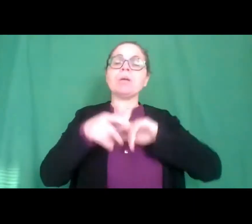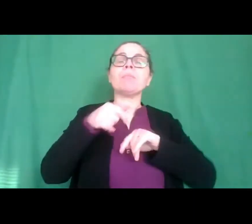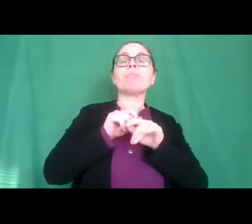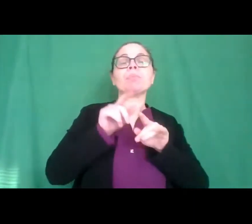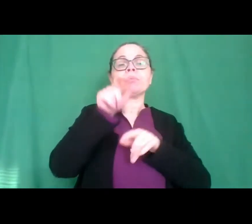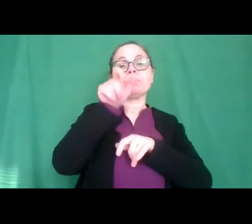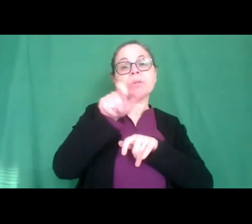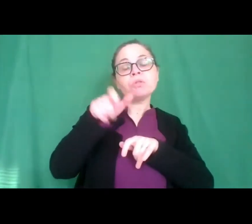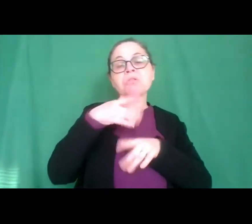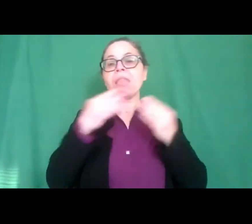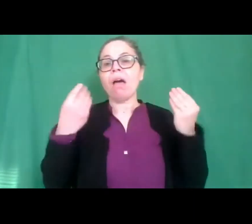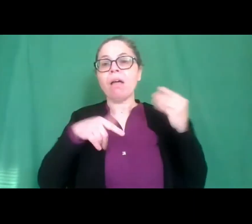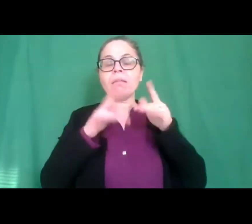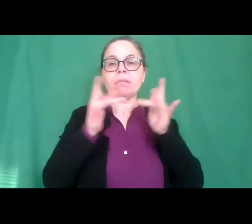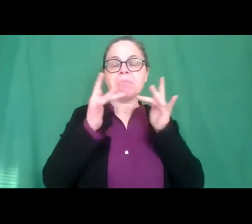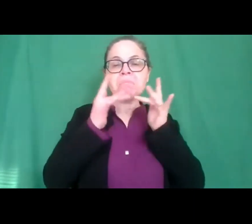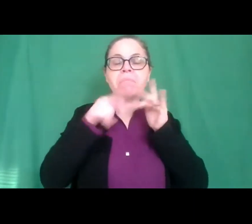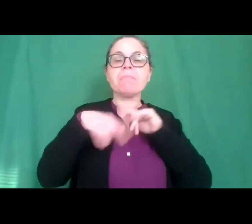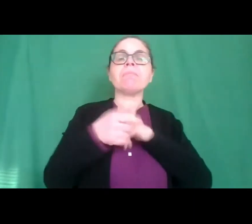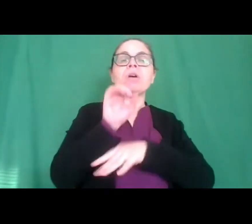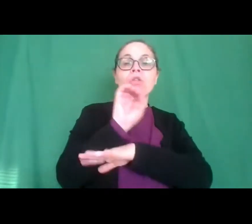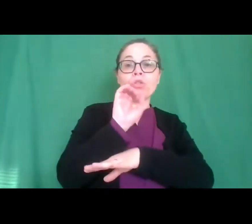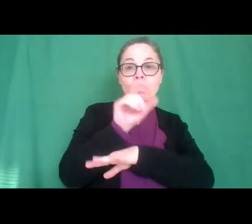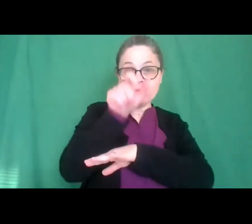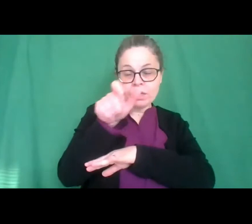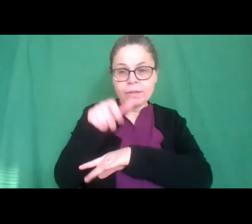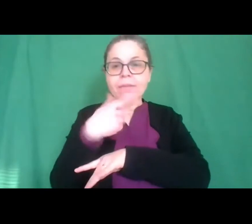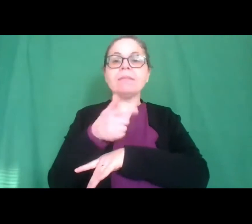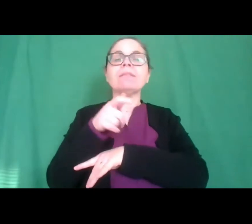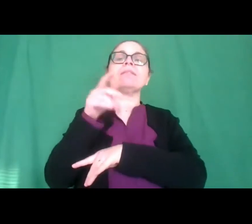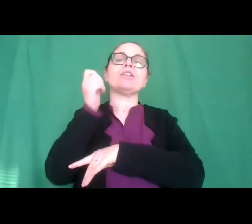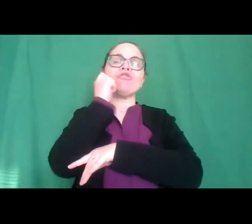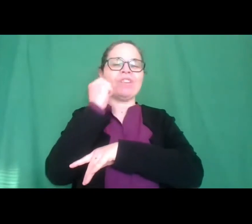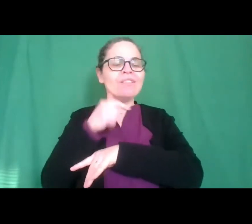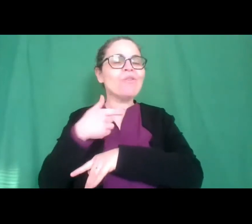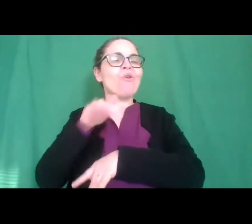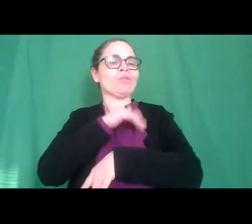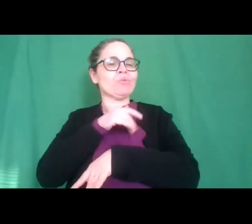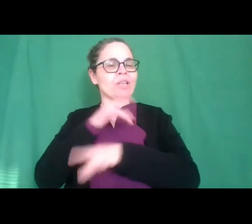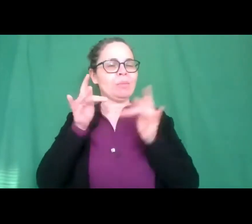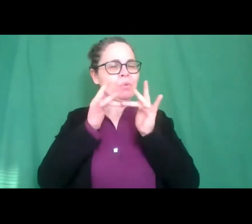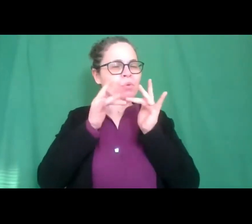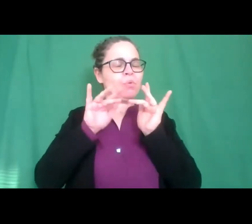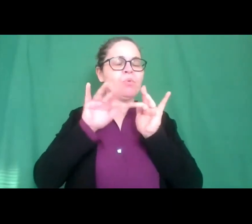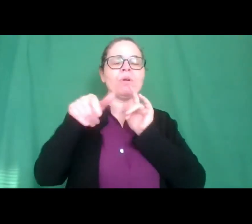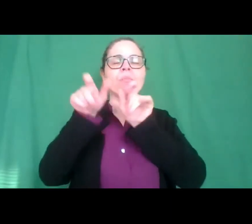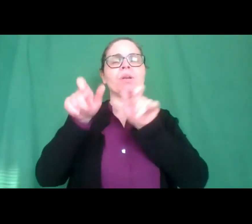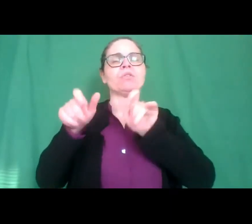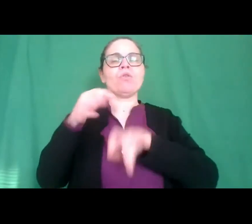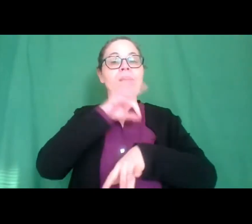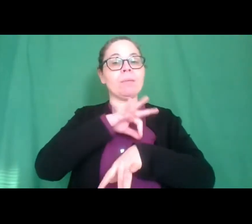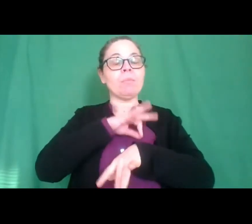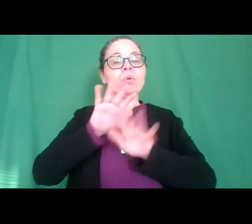operatori genitori e altre persone che sono interessate al mondo della sordità